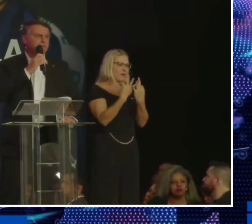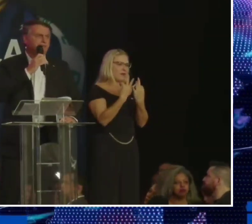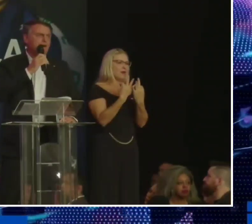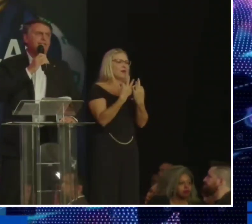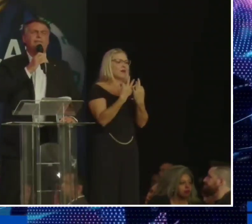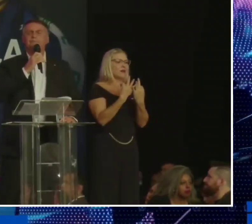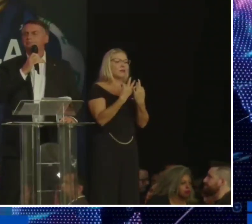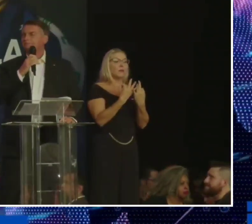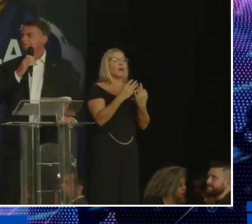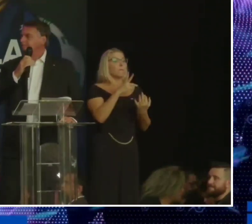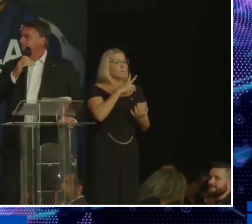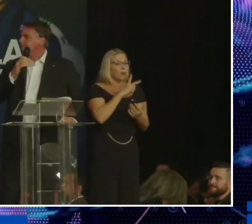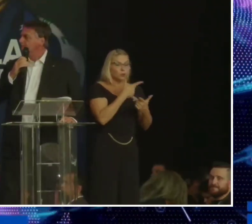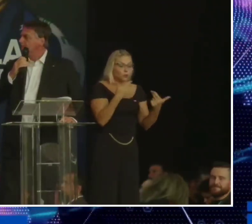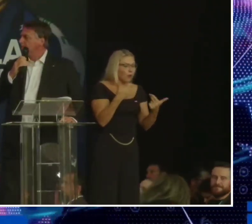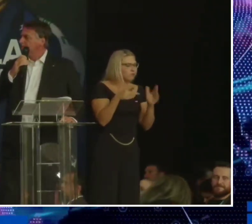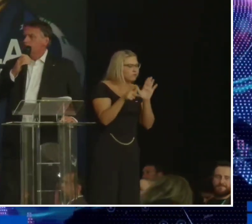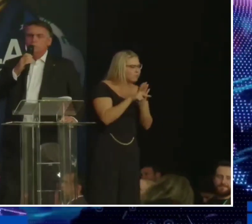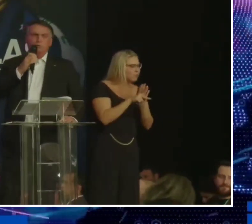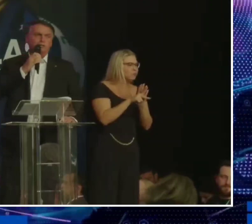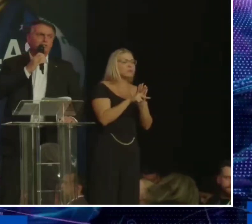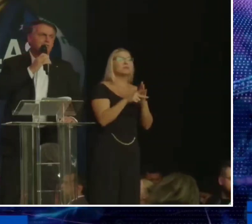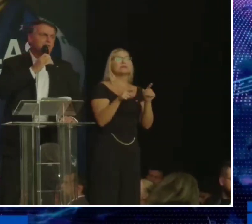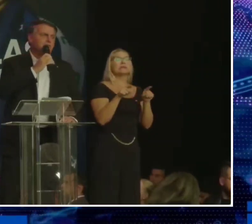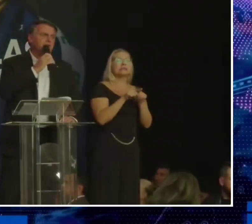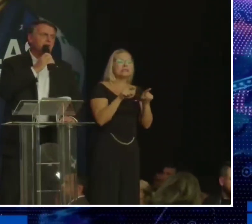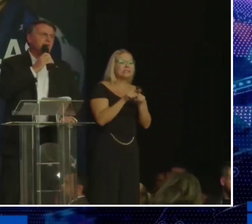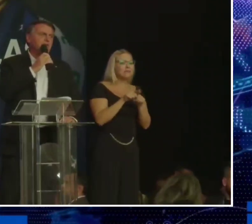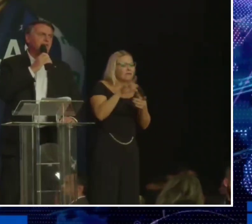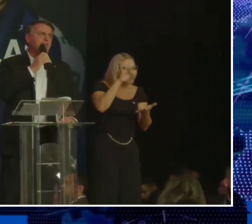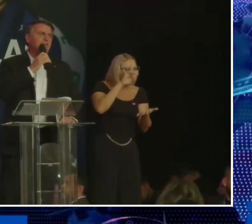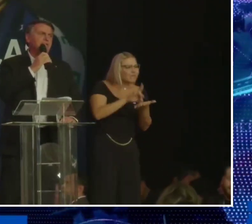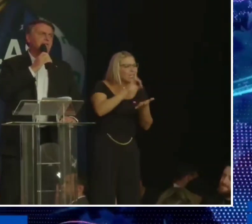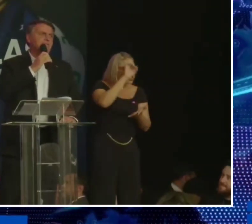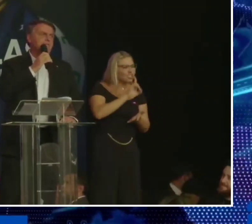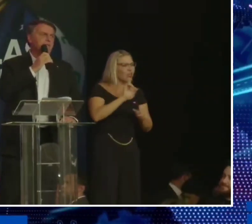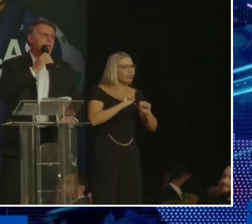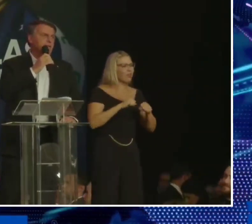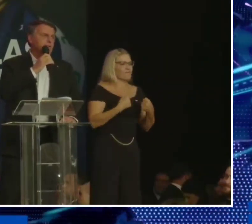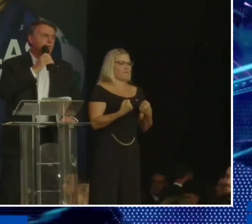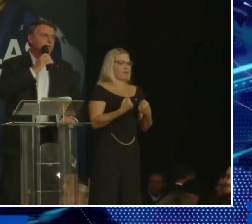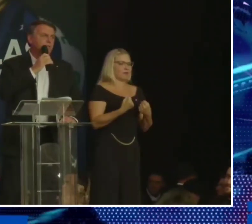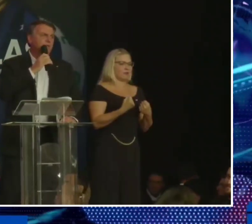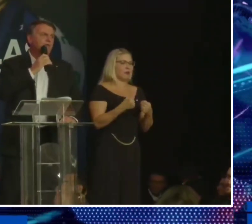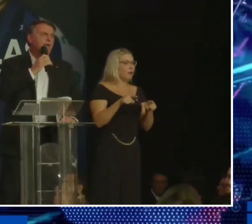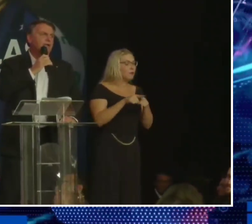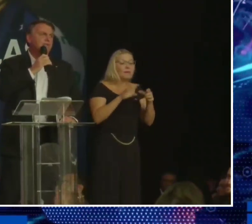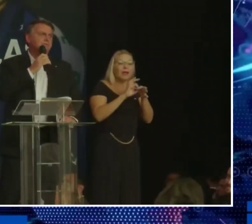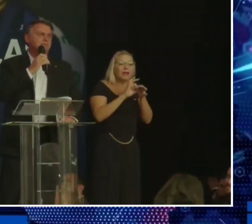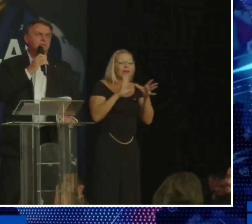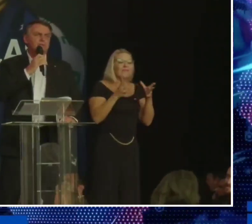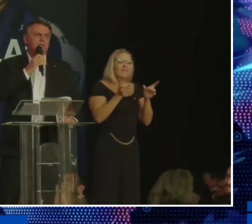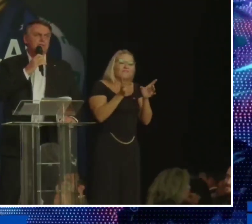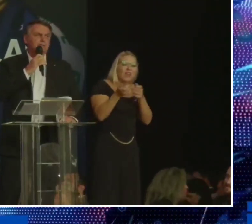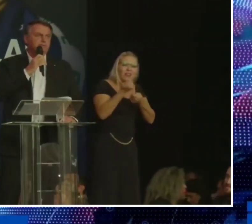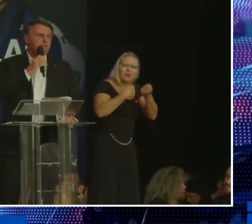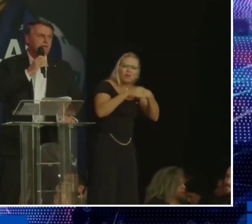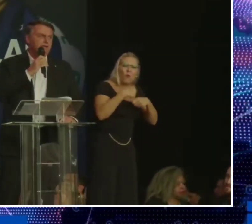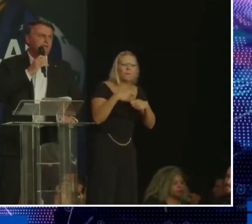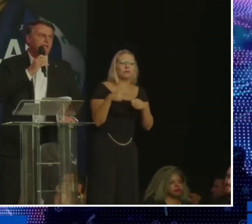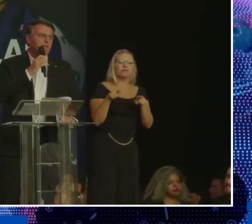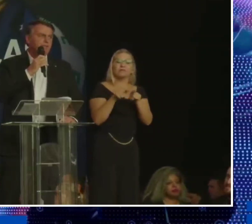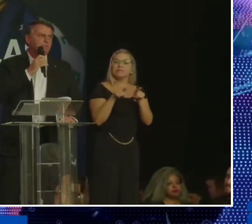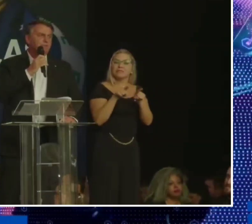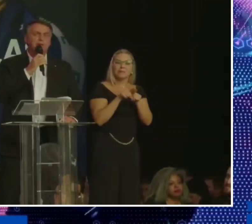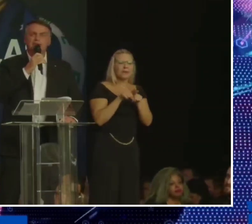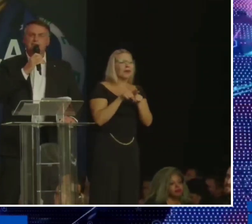privada, do legítimo direito à defesa, do livre comércio. Também